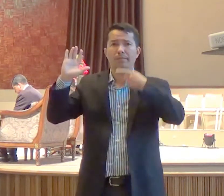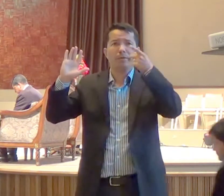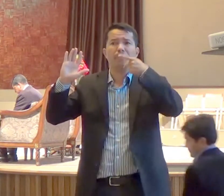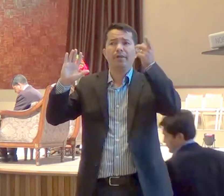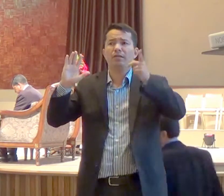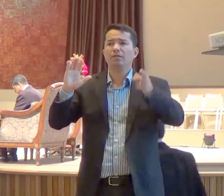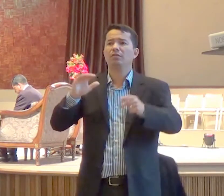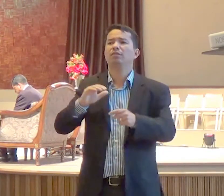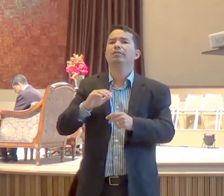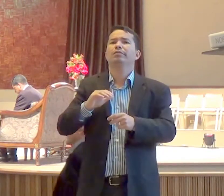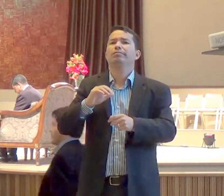mudou até hoje,